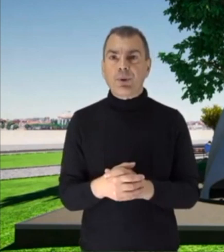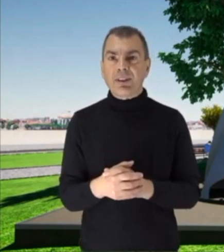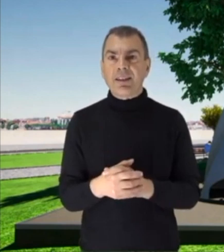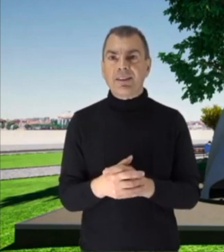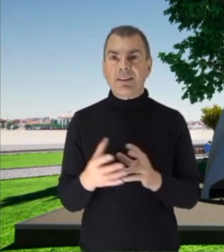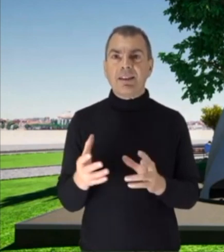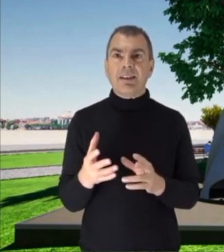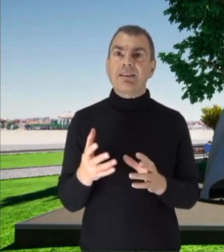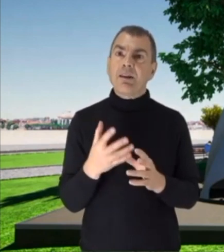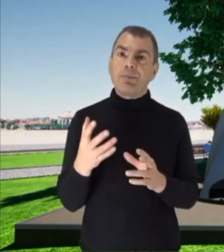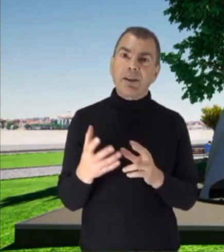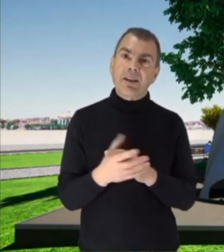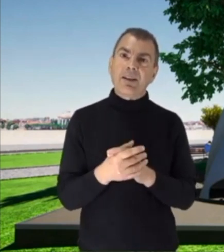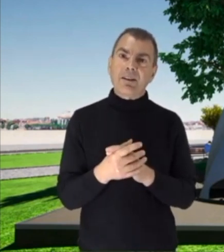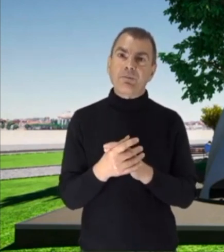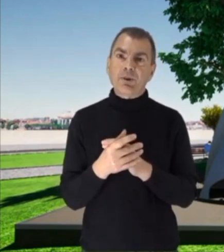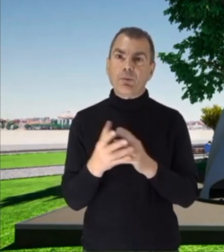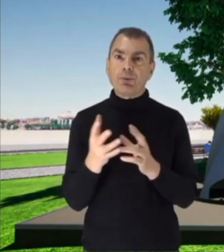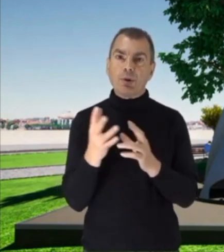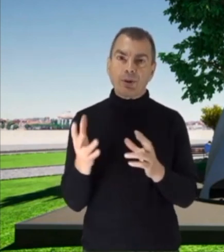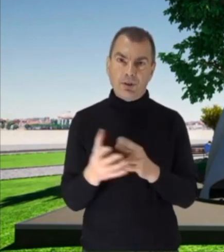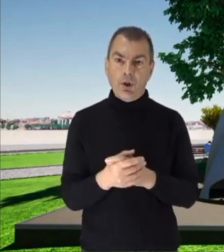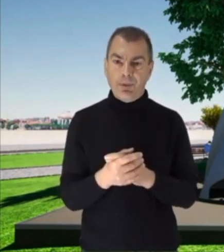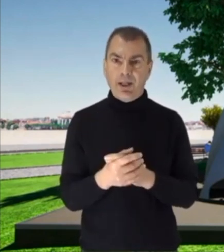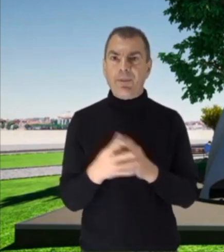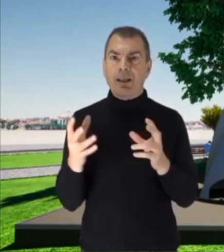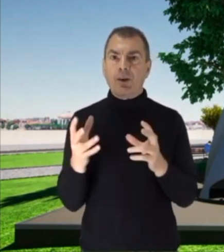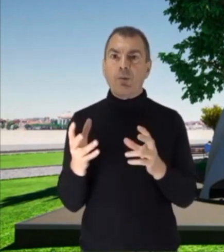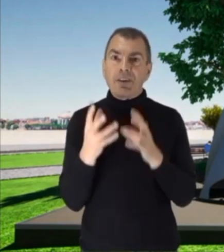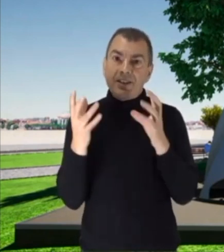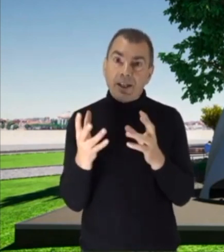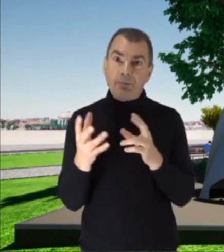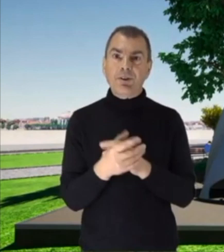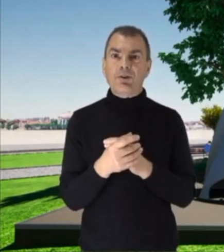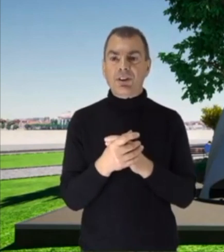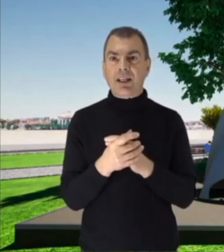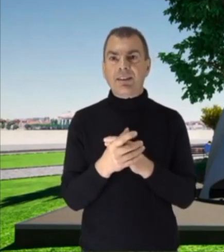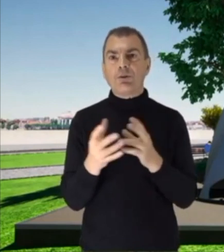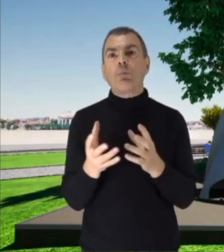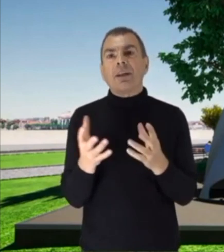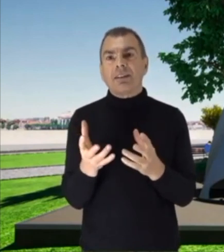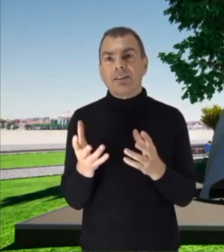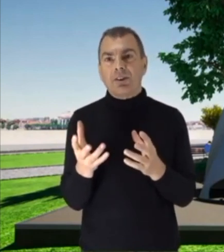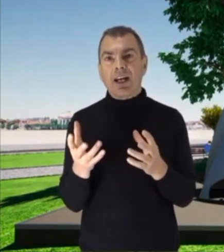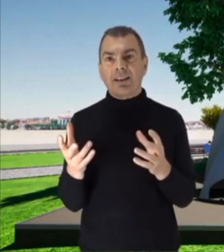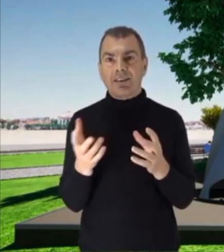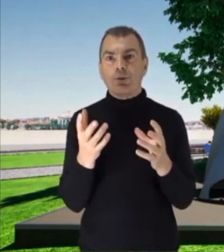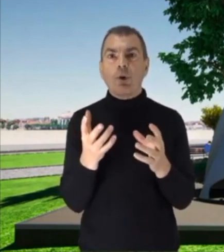importante da dire sempre rispetto appunto a quest'opera. come avete già capito non si tratta di un'opera tradizionale, essendo